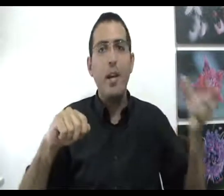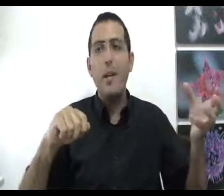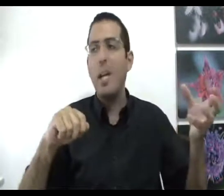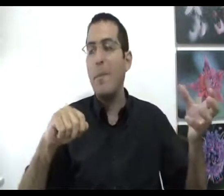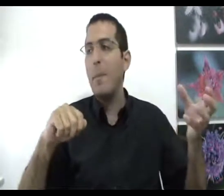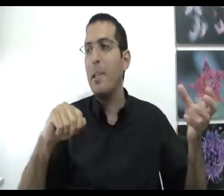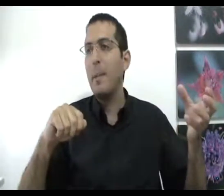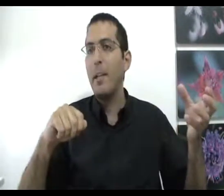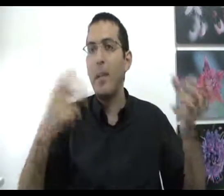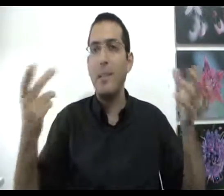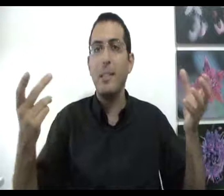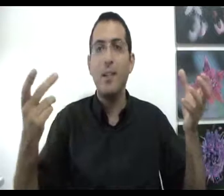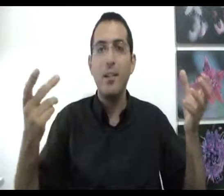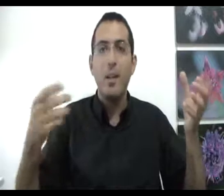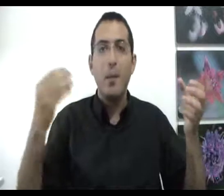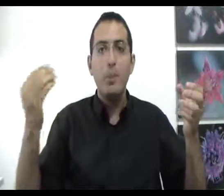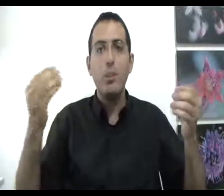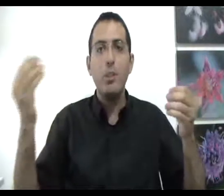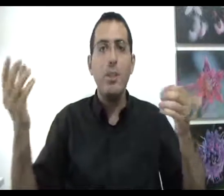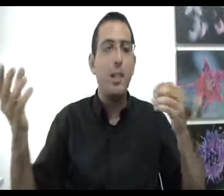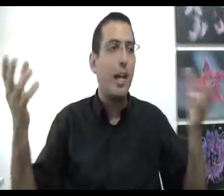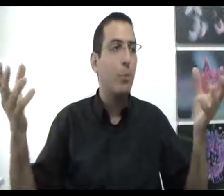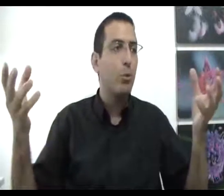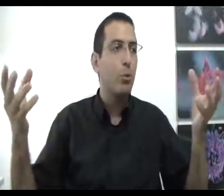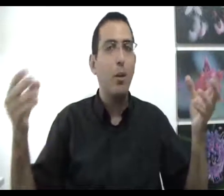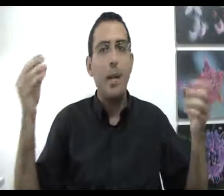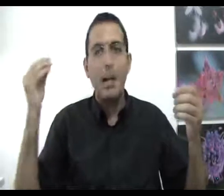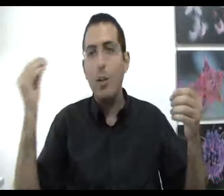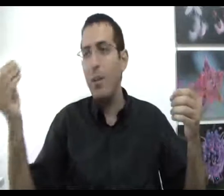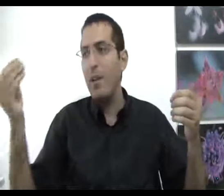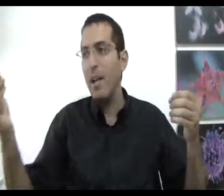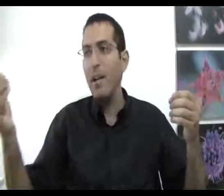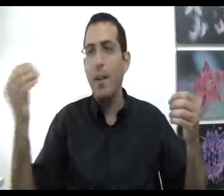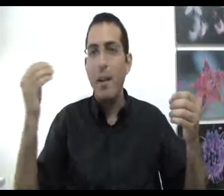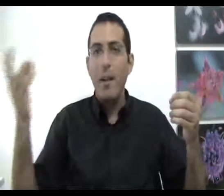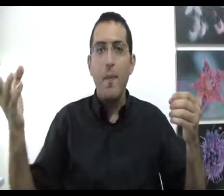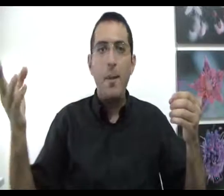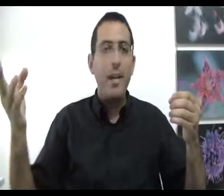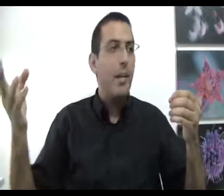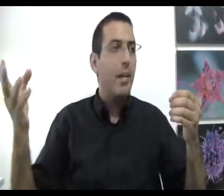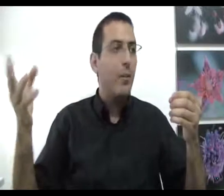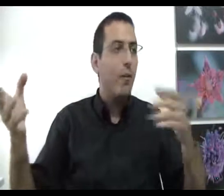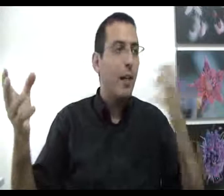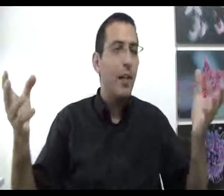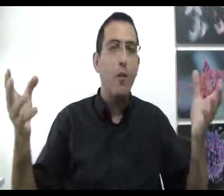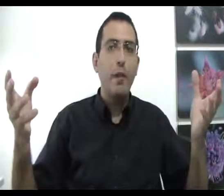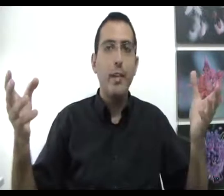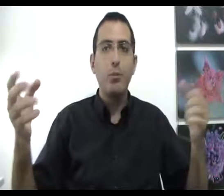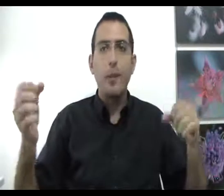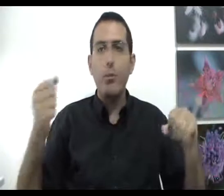והם מחמימים את המים הקרים. איך זה עבד? פשוט יש דבר שנקרא התפשטות חום, החום עבר מגוף אחד לגוף אחר, זאת אומרת